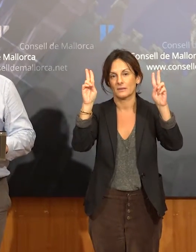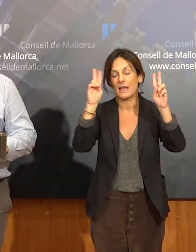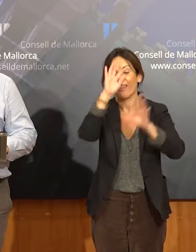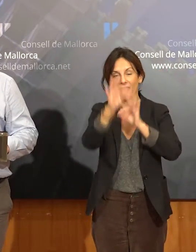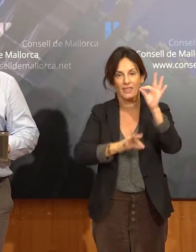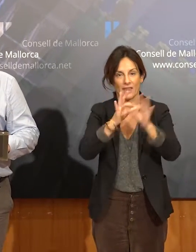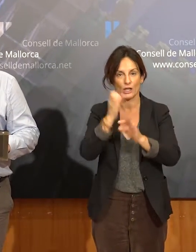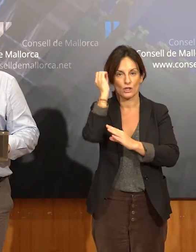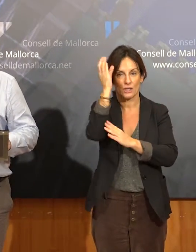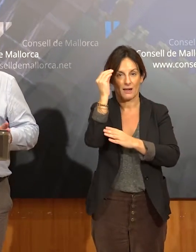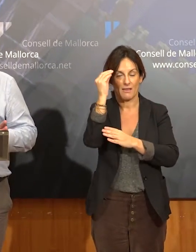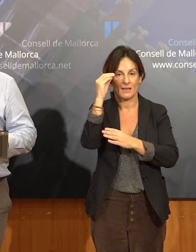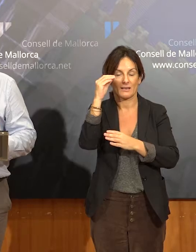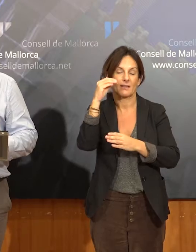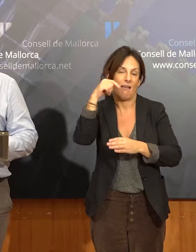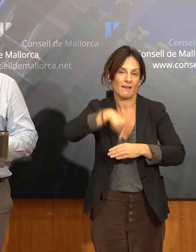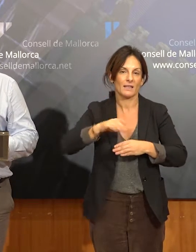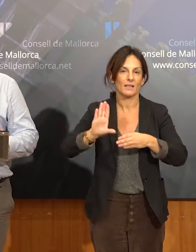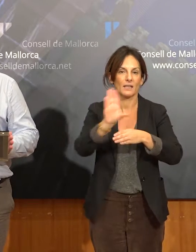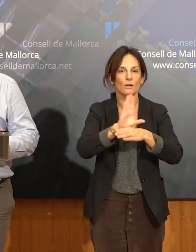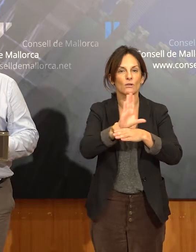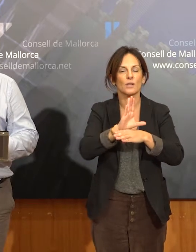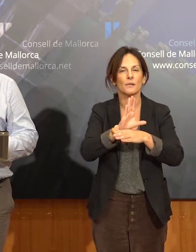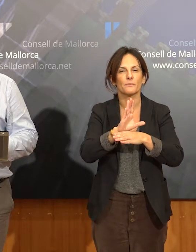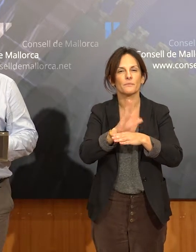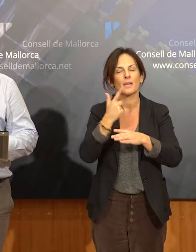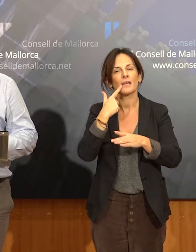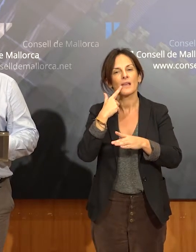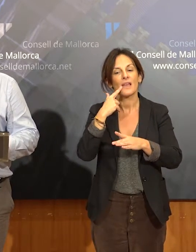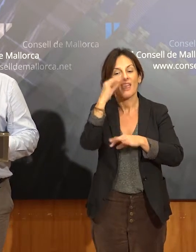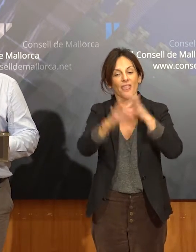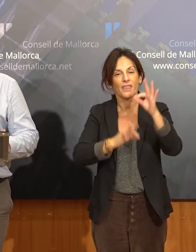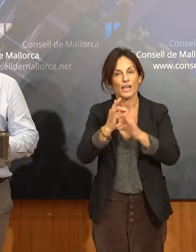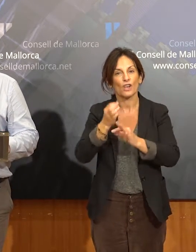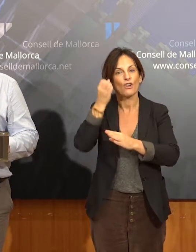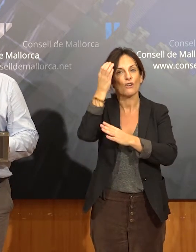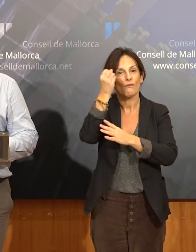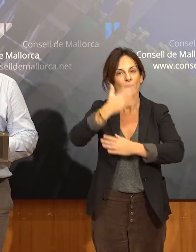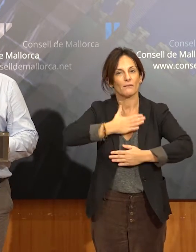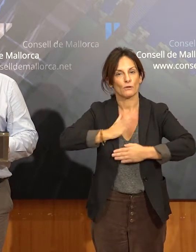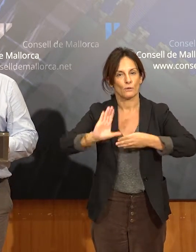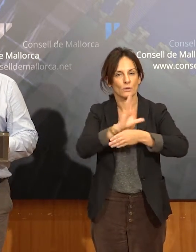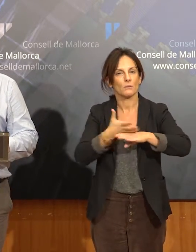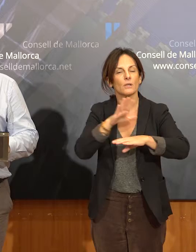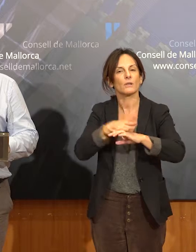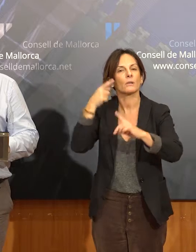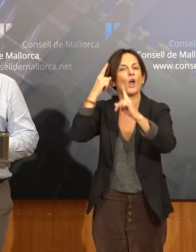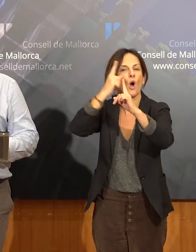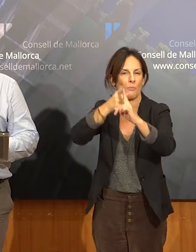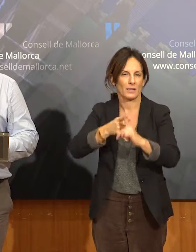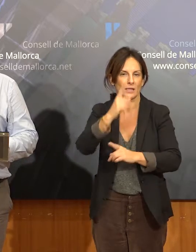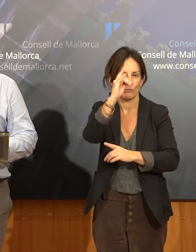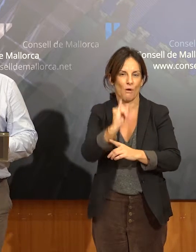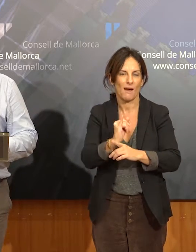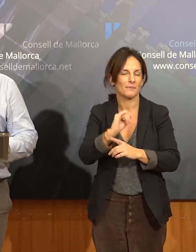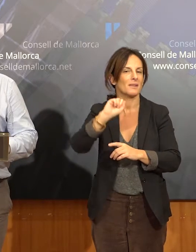el Consell. Com sabeu, és un cicle que impulsam des del Consell de Mallorca amb tota una sèrie d'adjectius. Els més importants